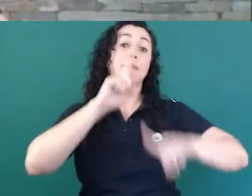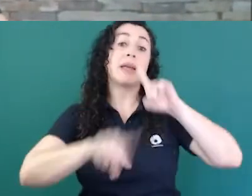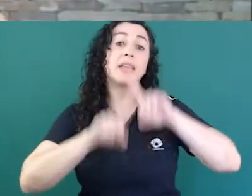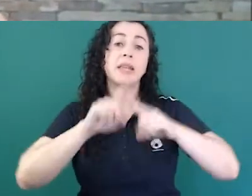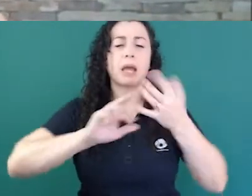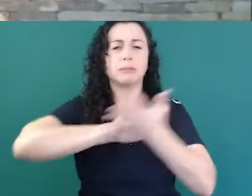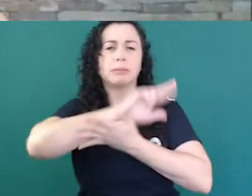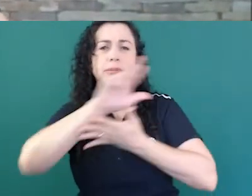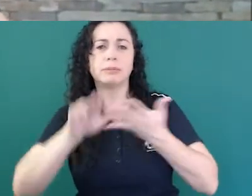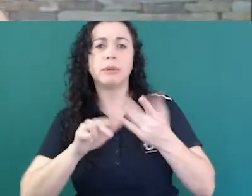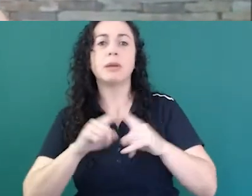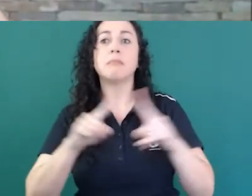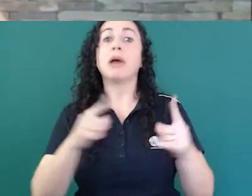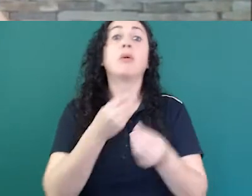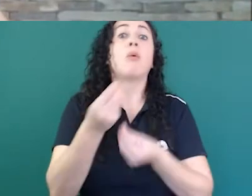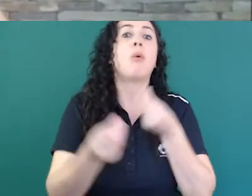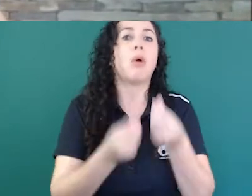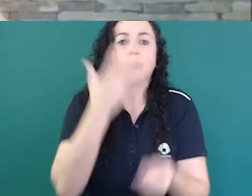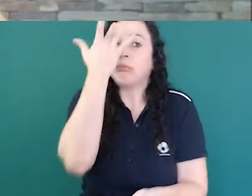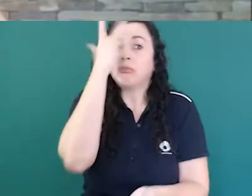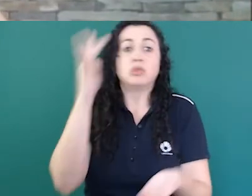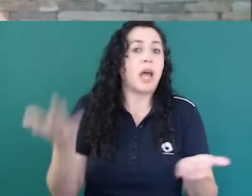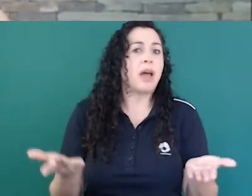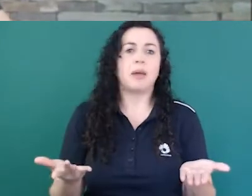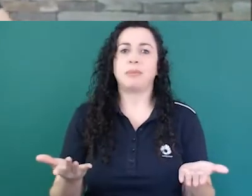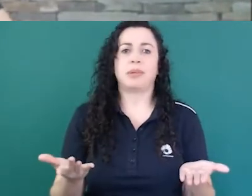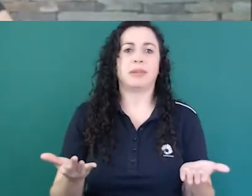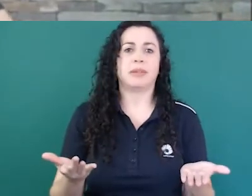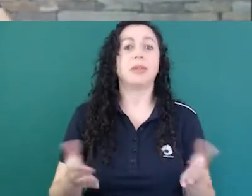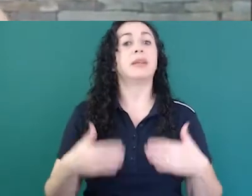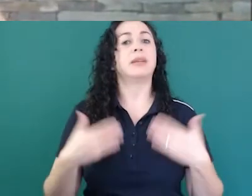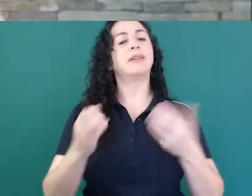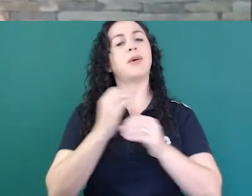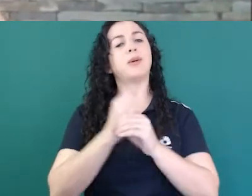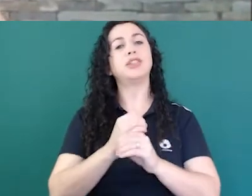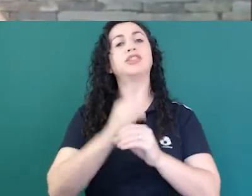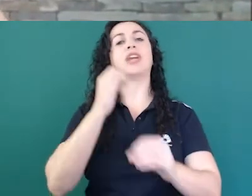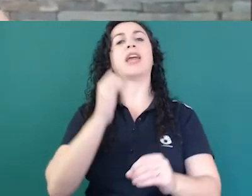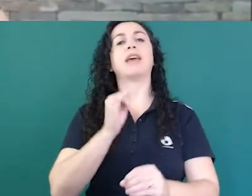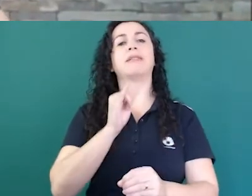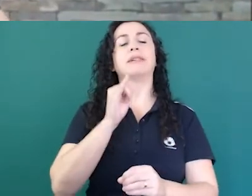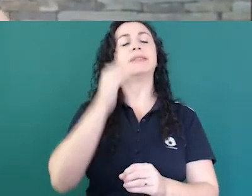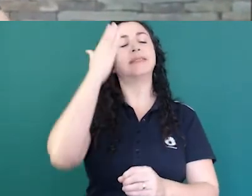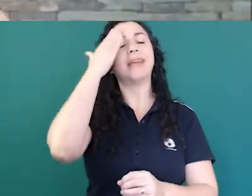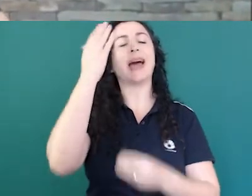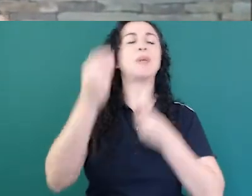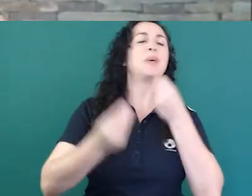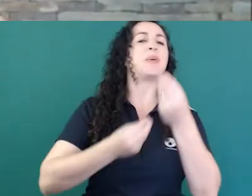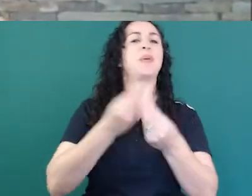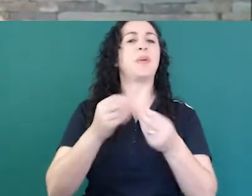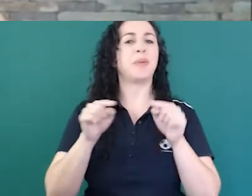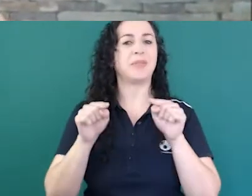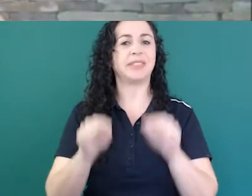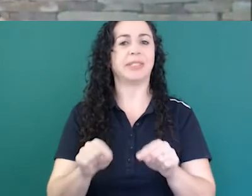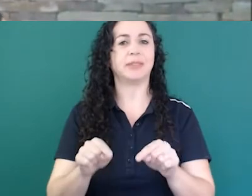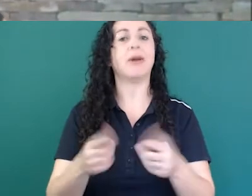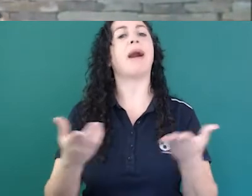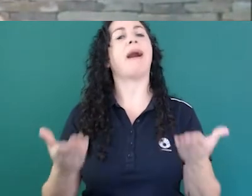mas a gente não sabe fazer isso. Então, os engenheiros sabem fazer isso. Eu acho que essa conversa acabou sendo